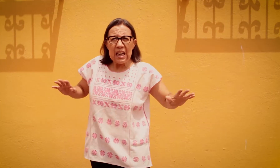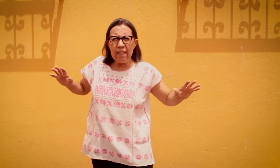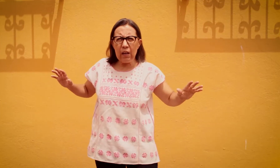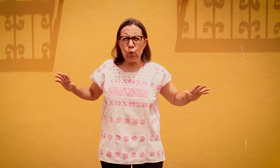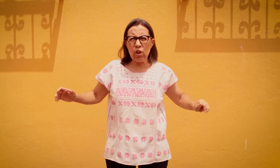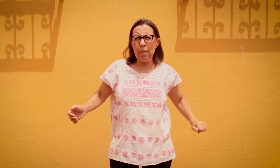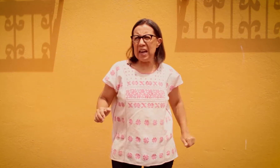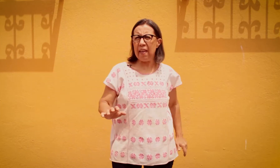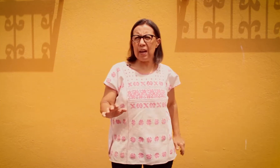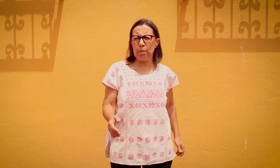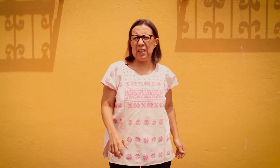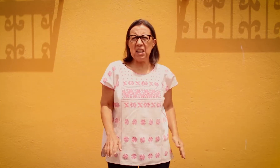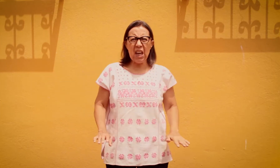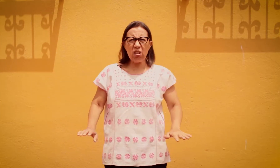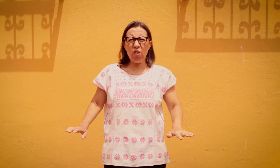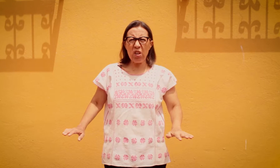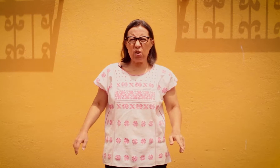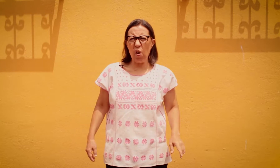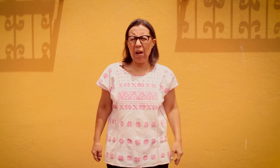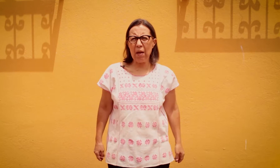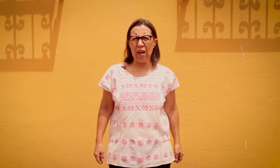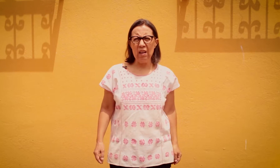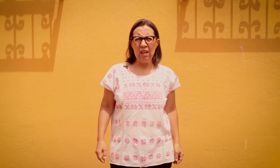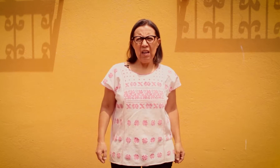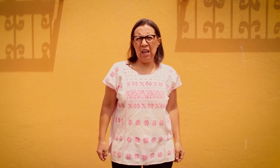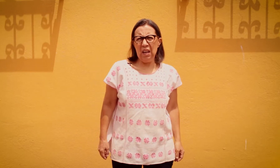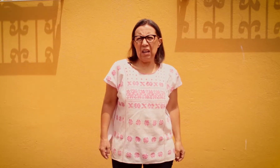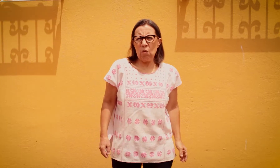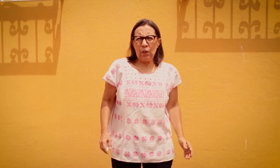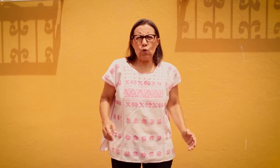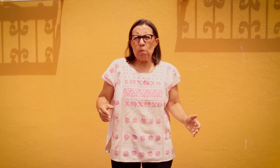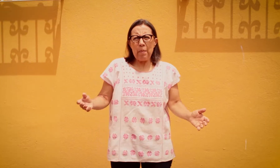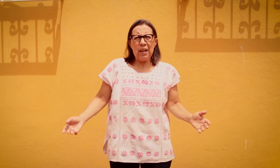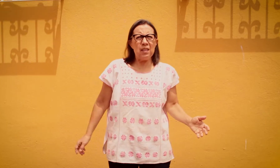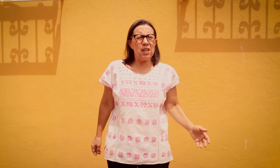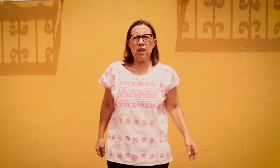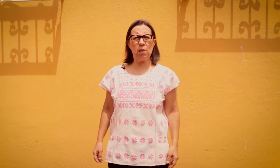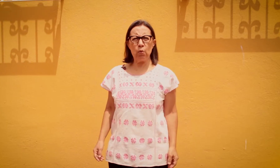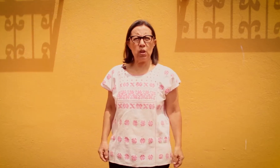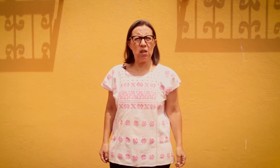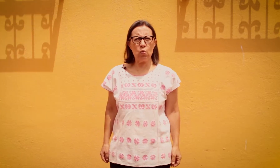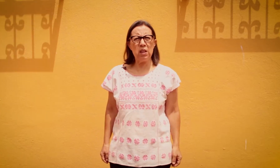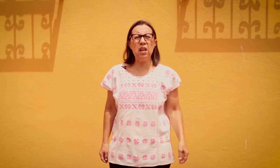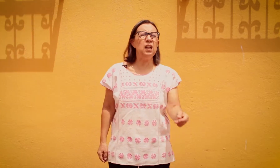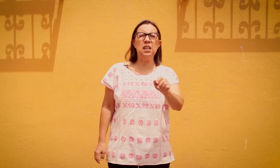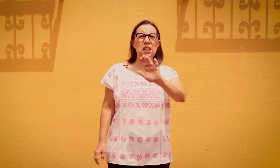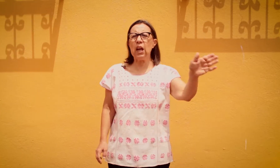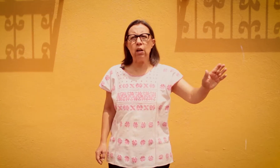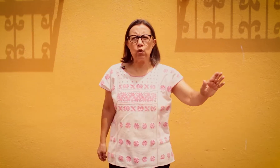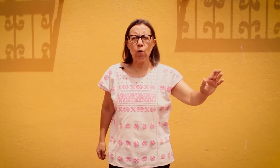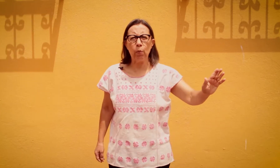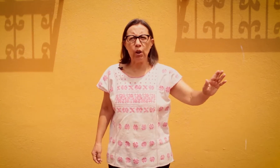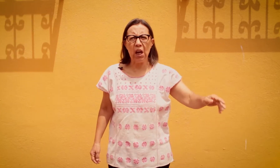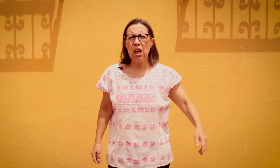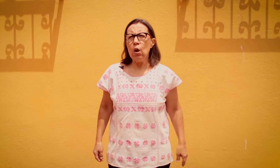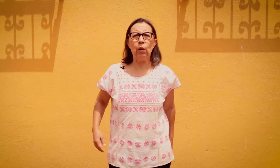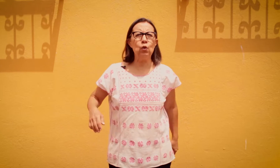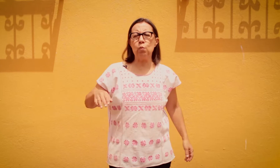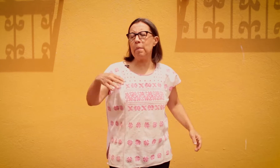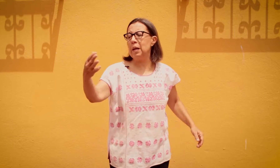Nada le gustaba, nada le parecía, todo le chocaba. Cuando su mamá le decía que se pusiera el suéter, él decía que no se lo ponía. Cuando su mamá